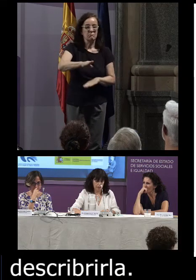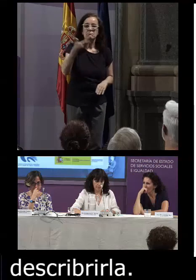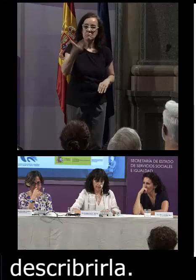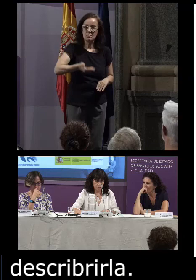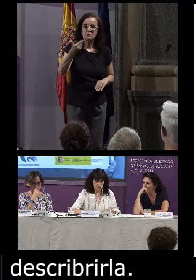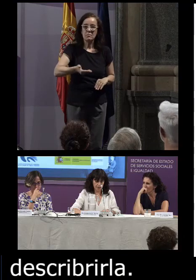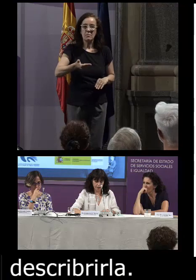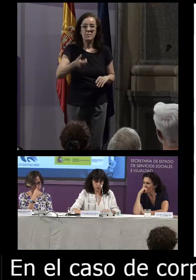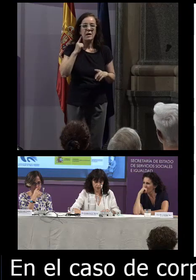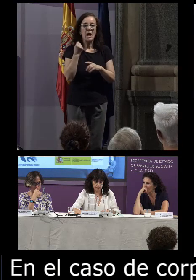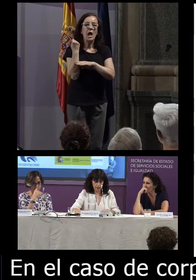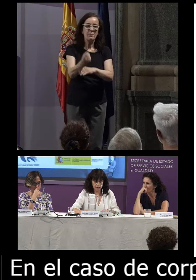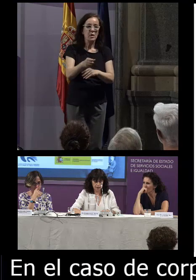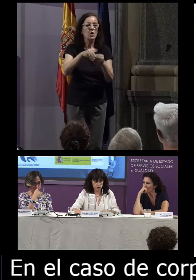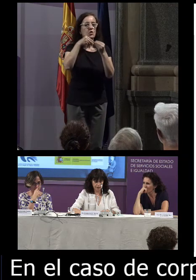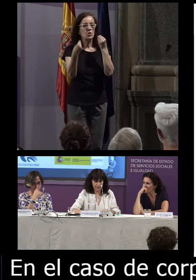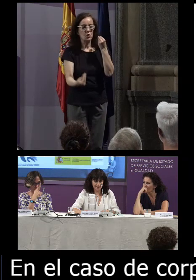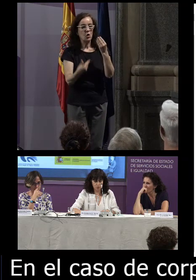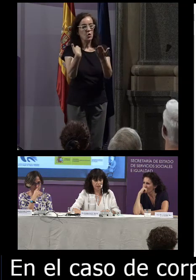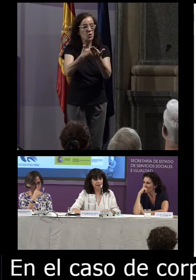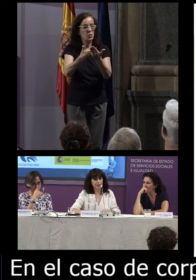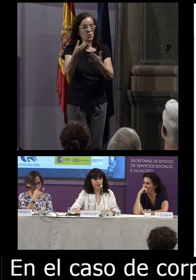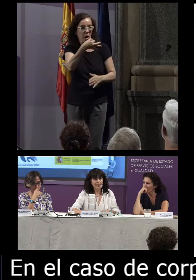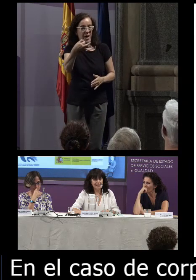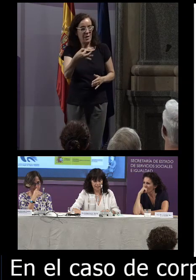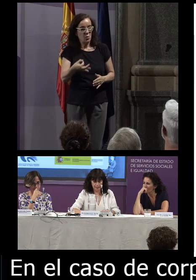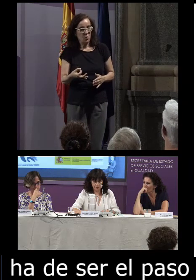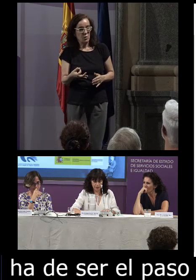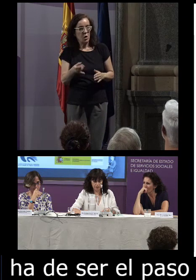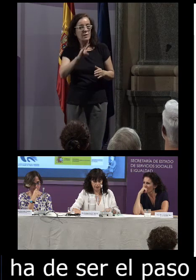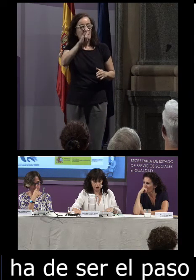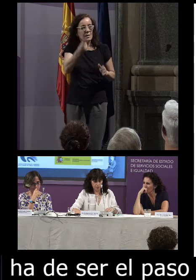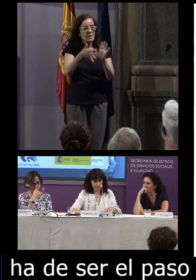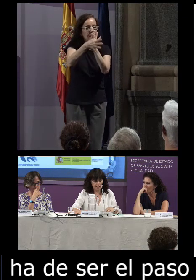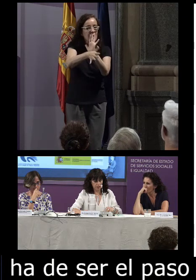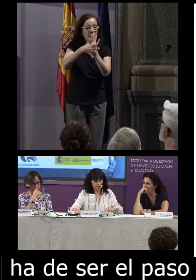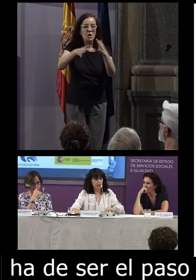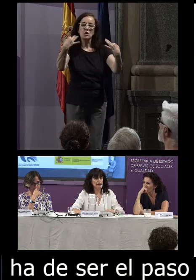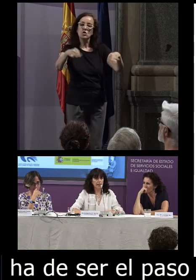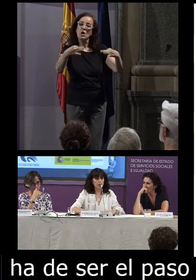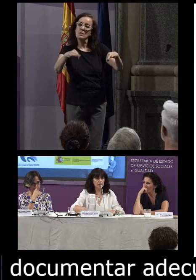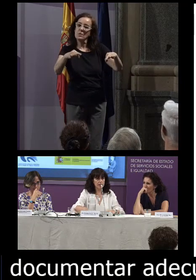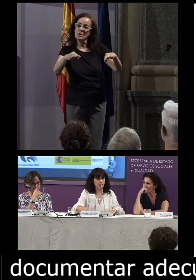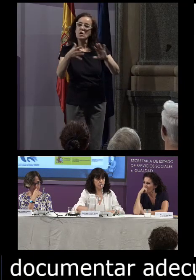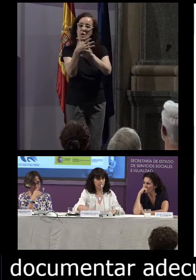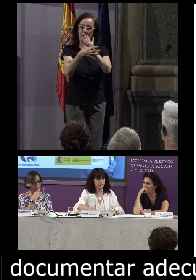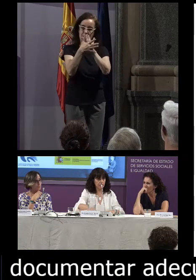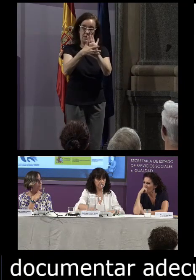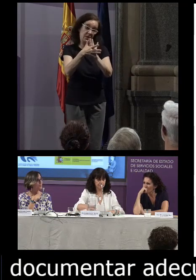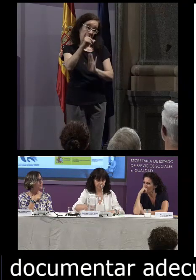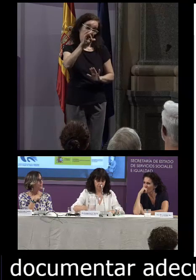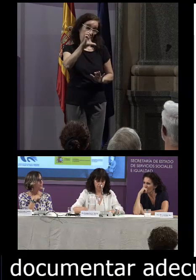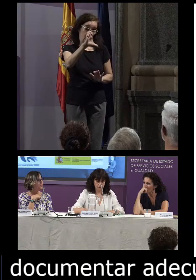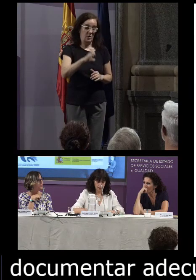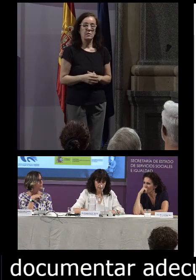para respaldar y documentar adecuadamente la descripción y normalización de la lengua de signos española